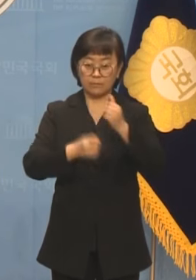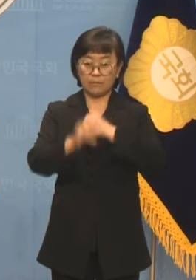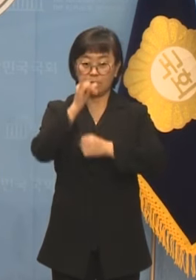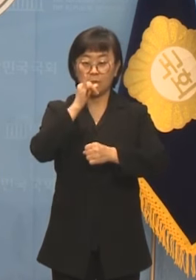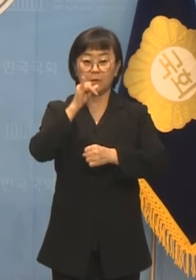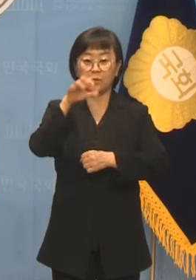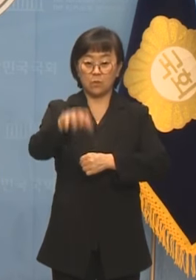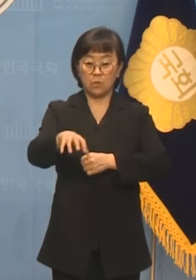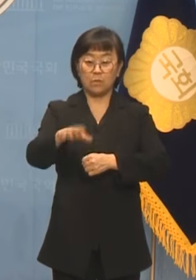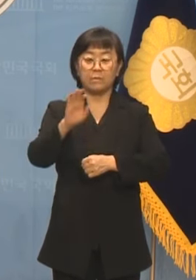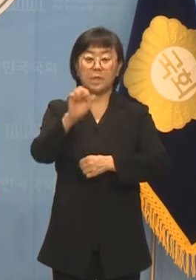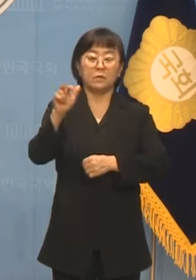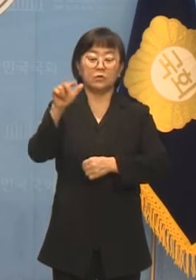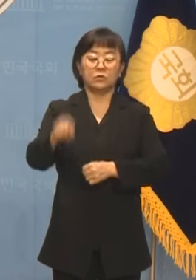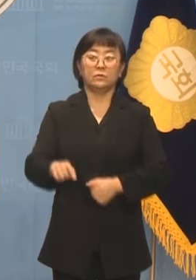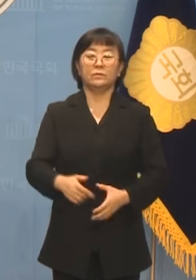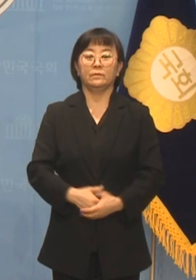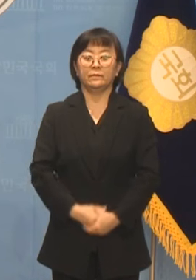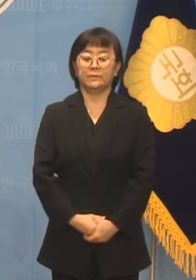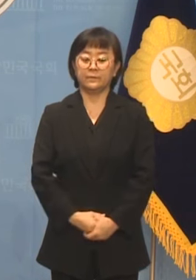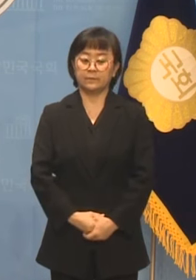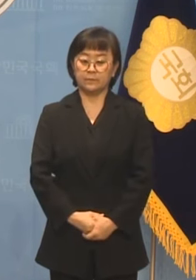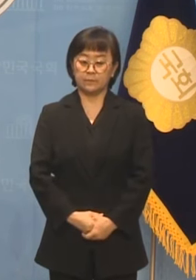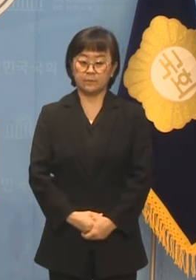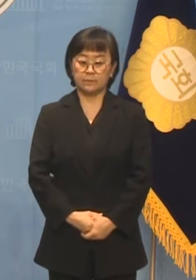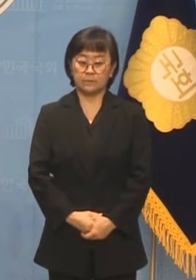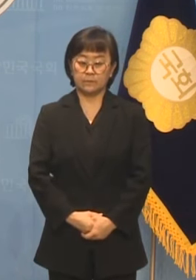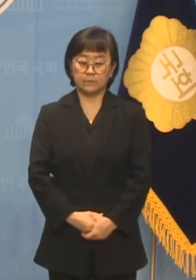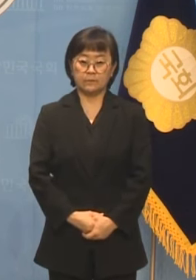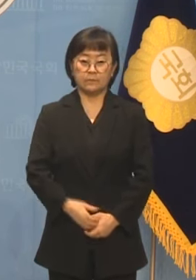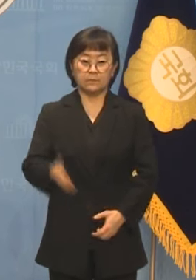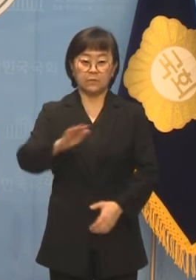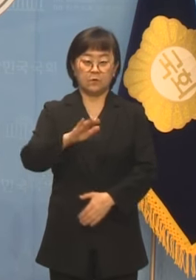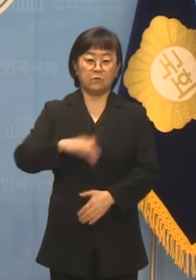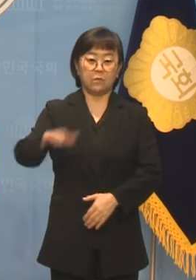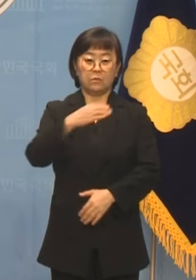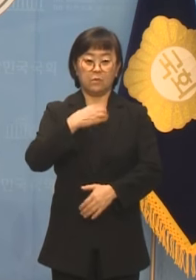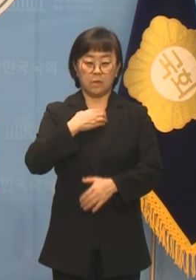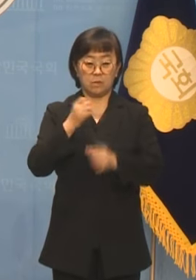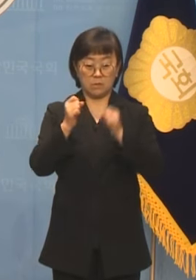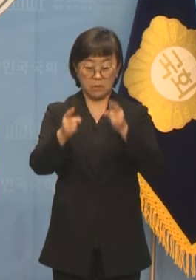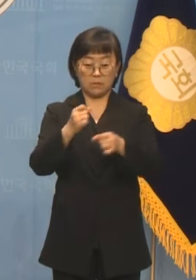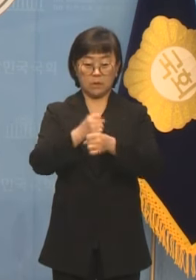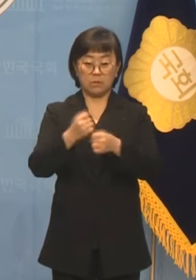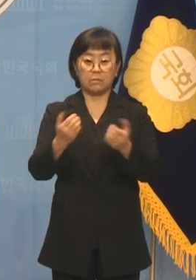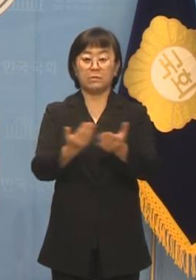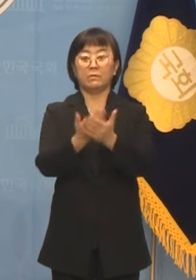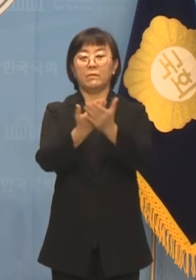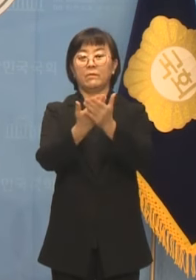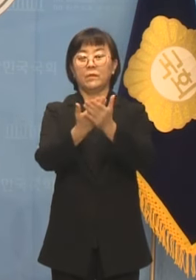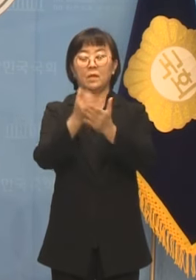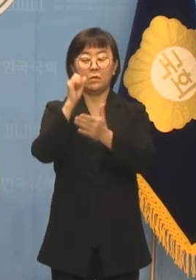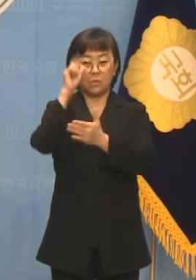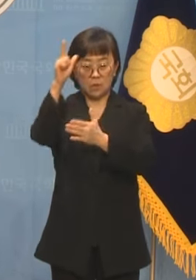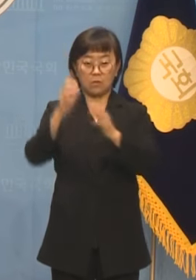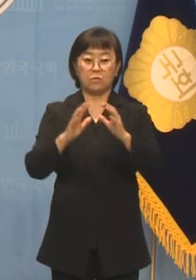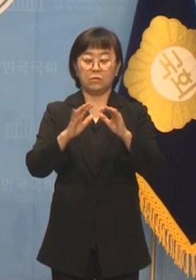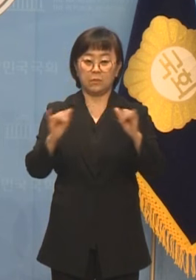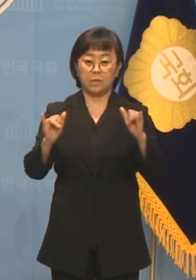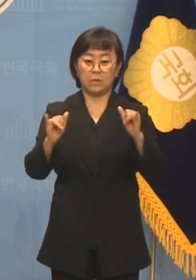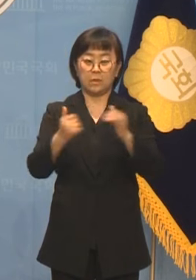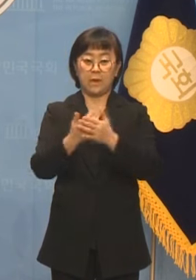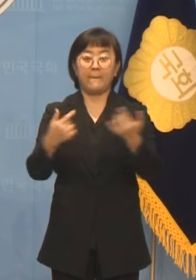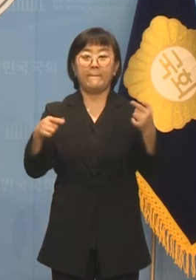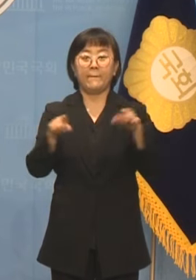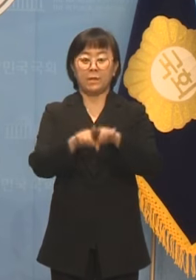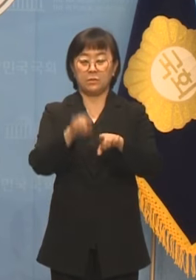지역이 파주일 것입니다 하지만 우리는 위기를 기회로 삼아 도약하는 위대한 국민과 함께